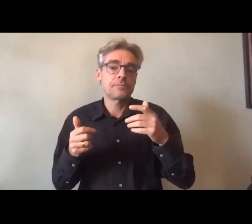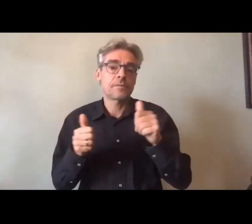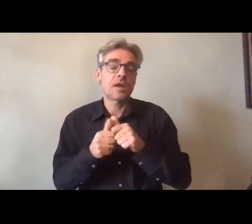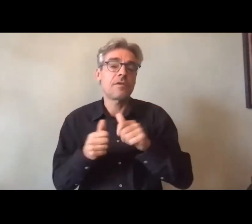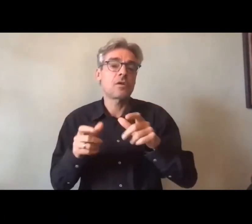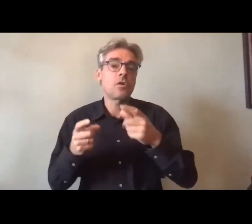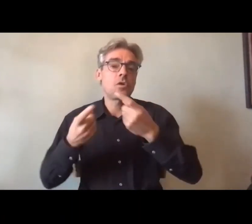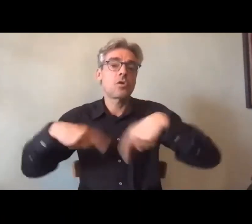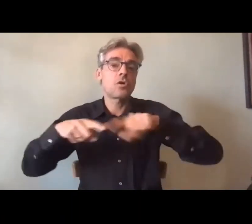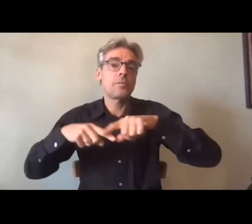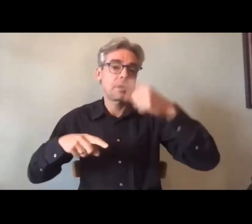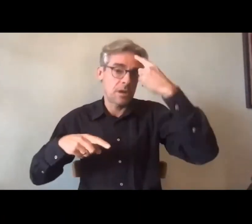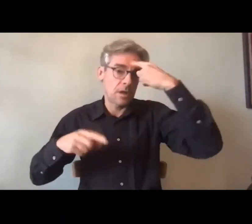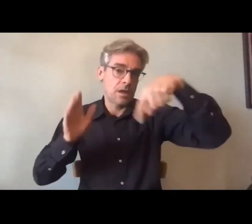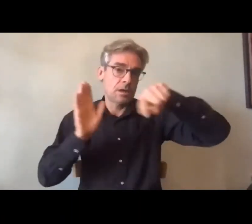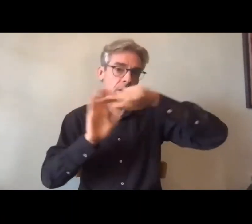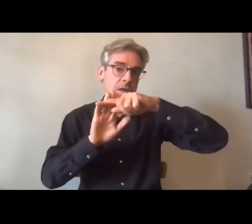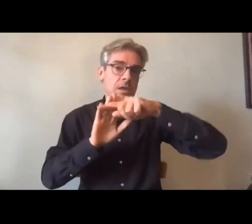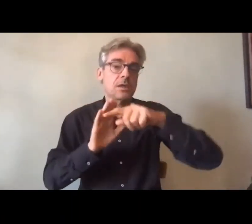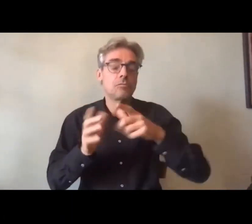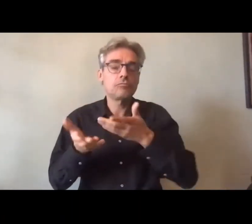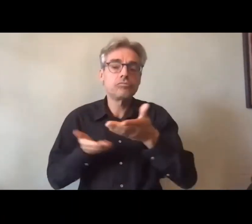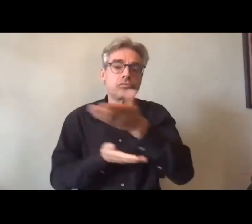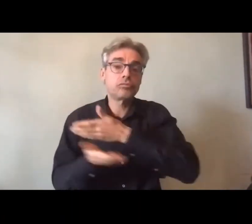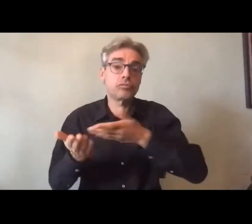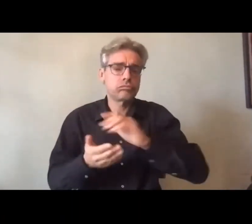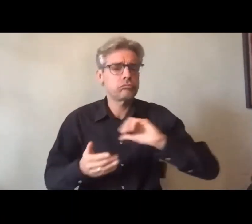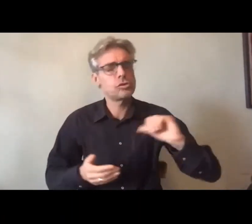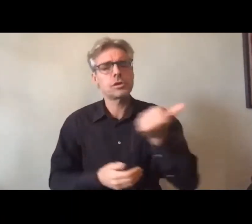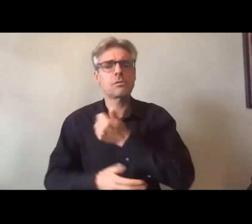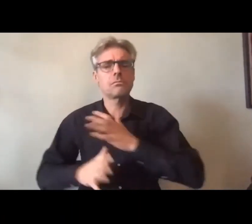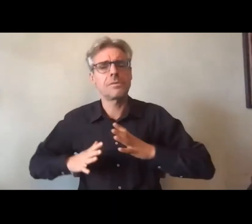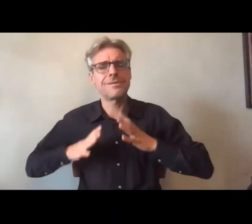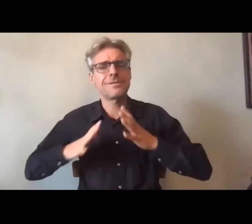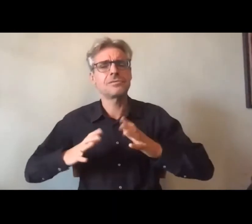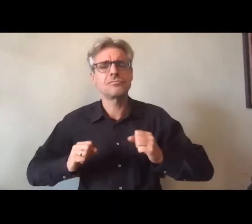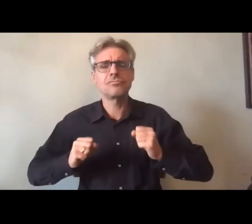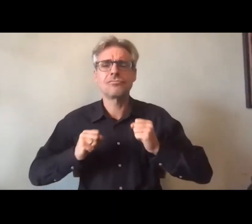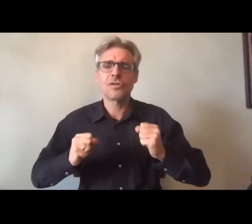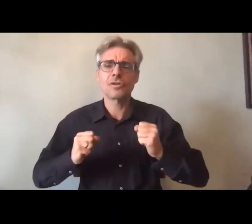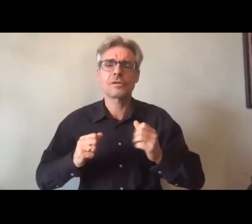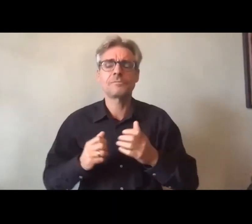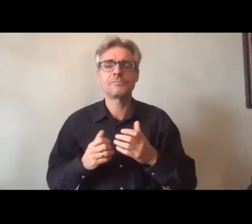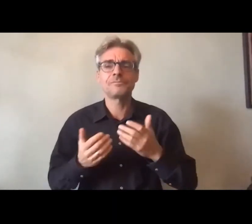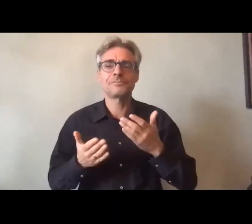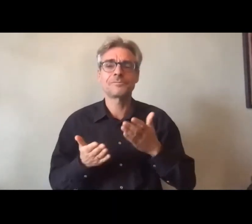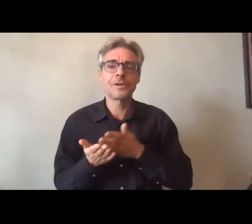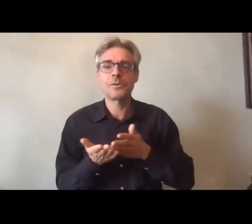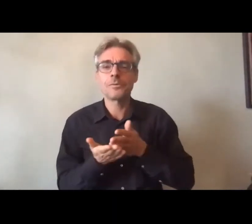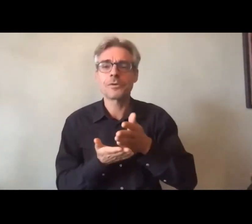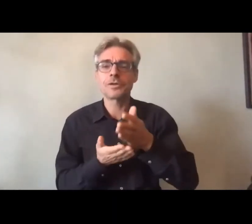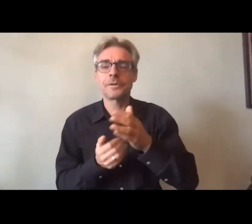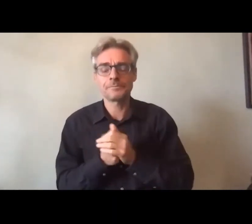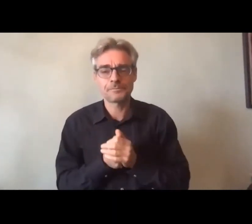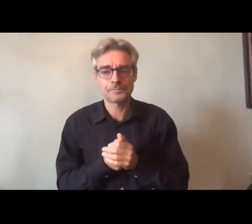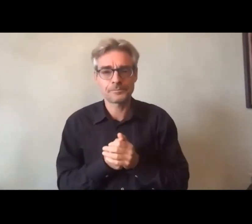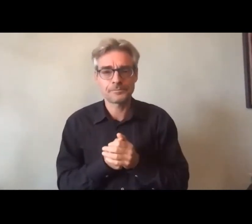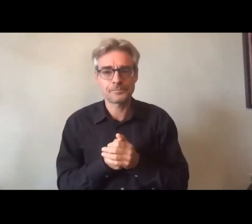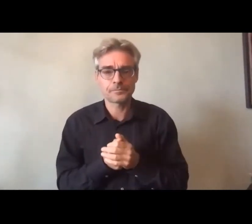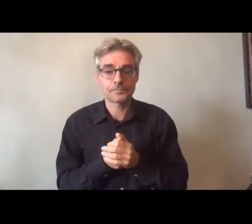comité éthique et scientifique chacun est très investi dans cette démarche